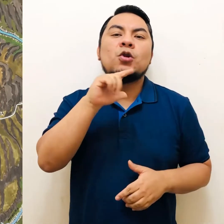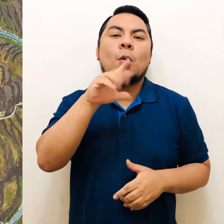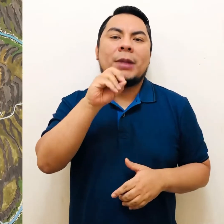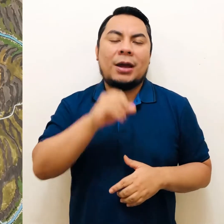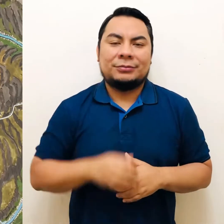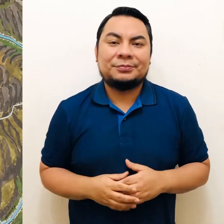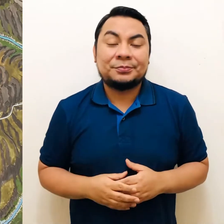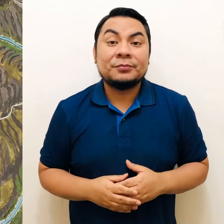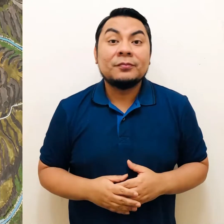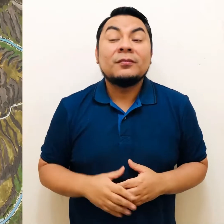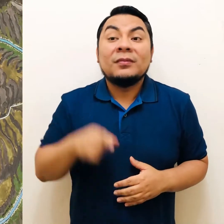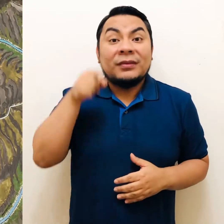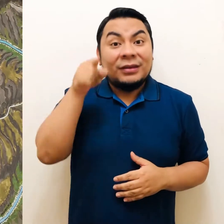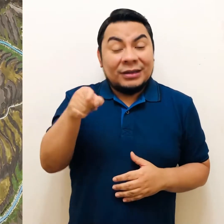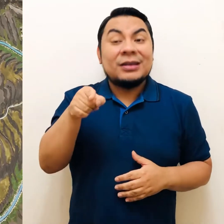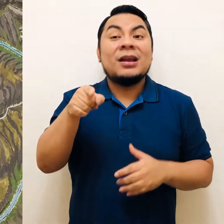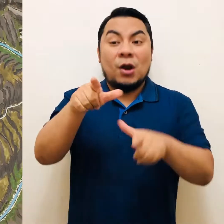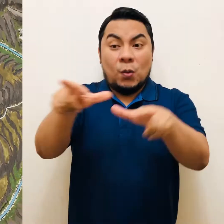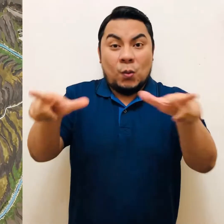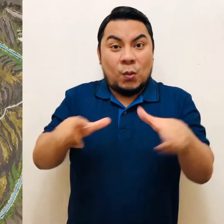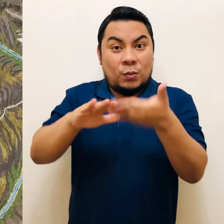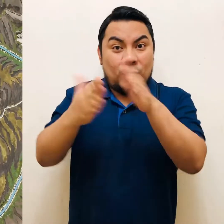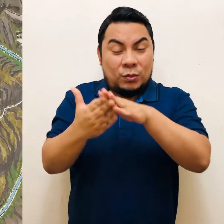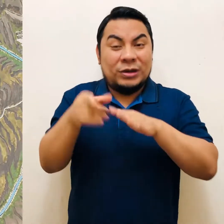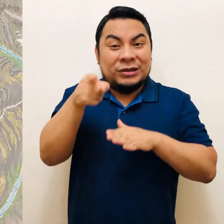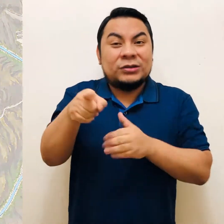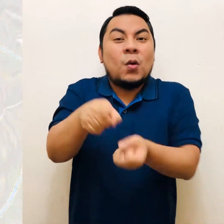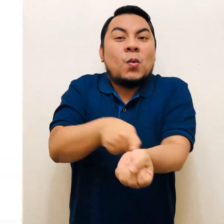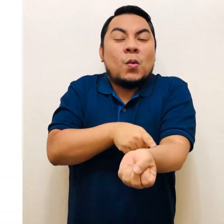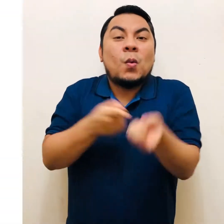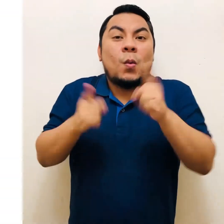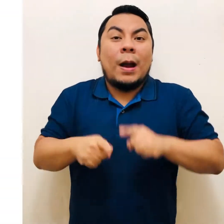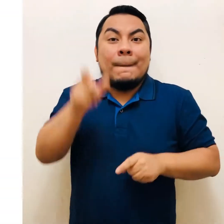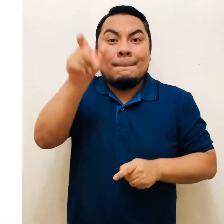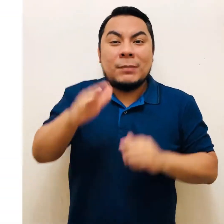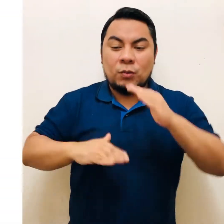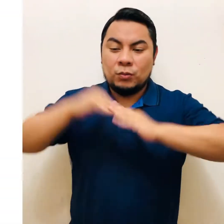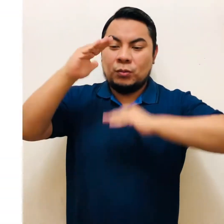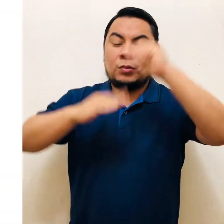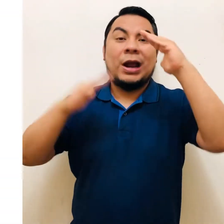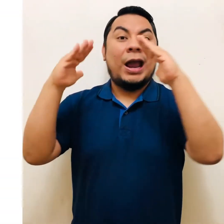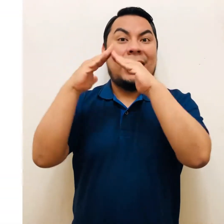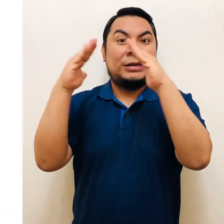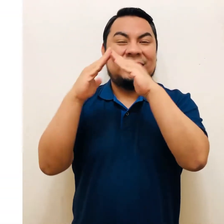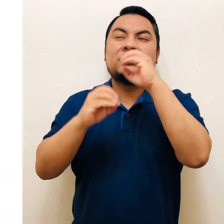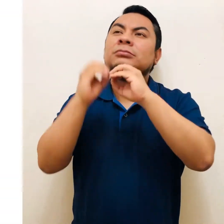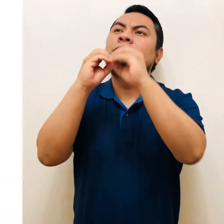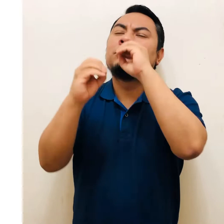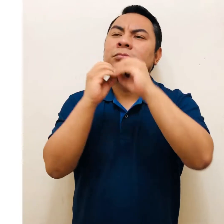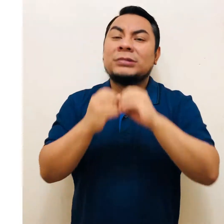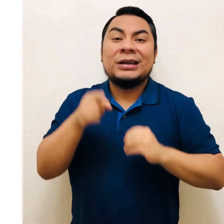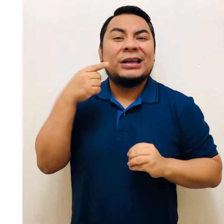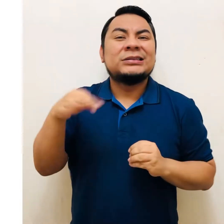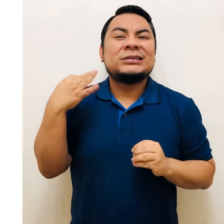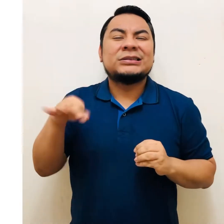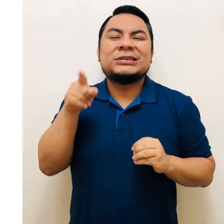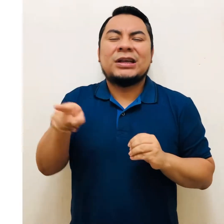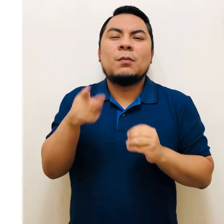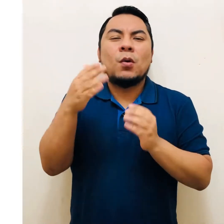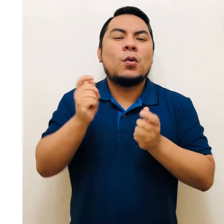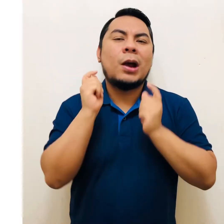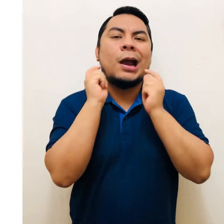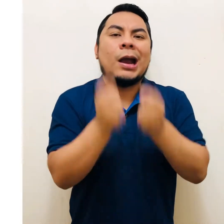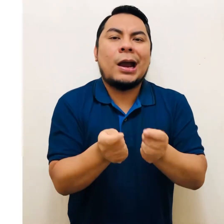Ebanán. En Sarwa es costumbre cuando una persona construye su casa, el compadre espiritual obsequia una tabla